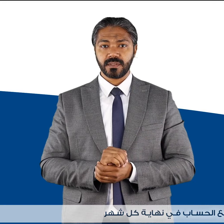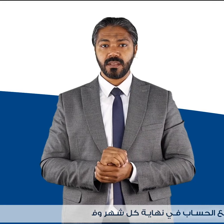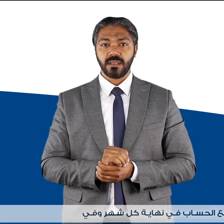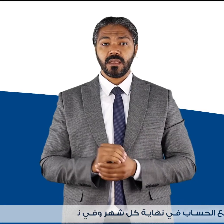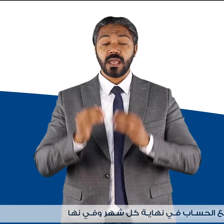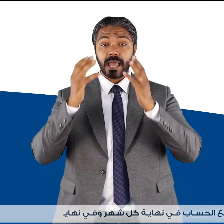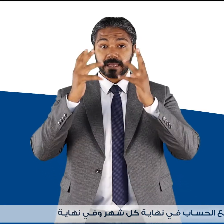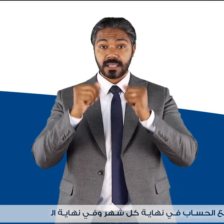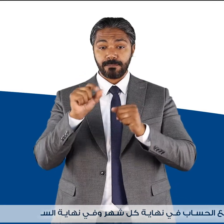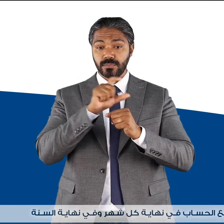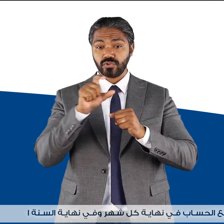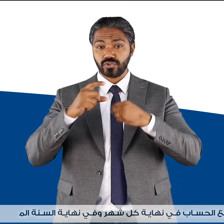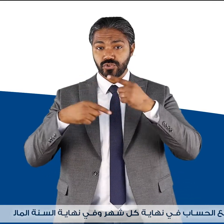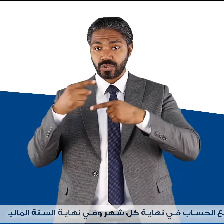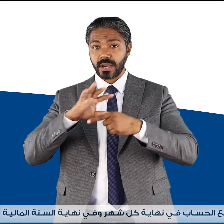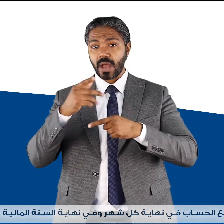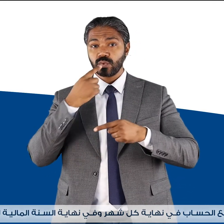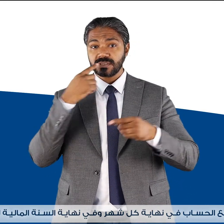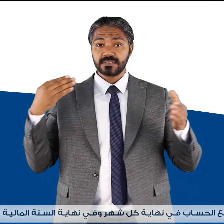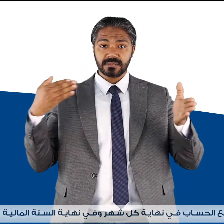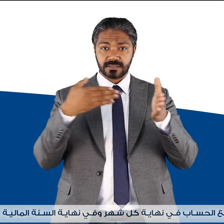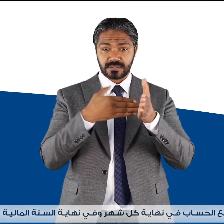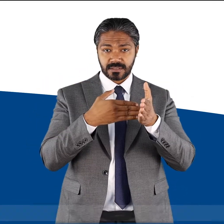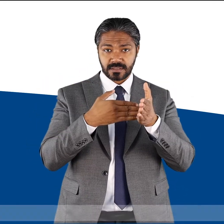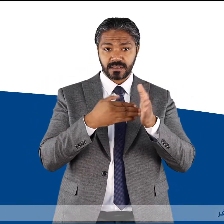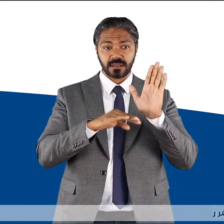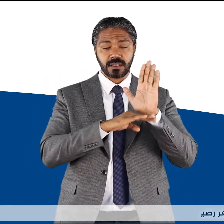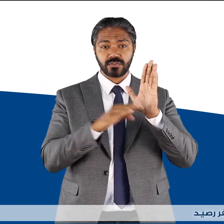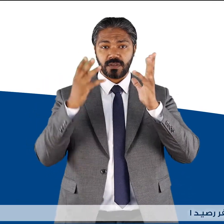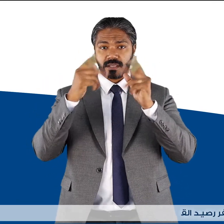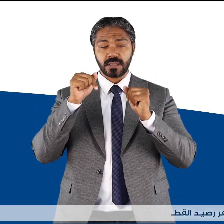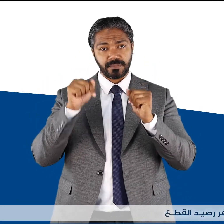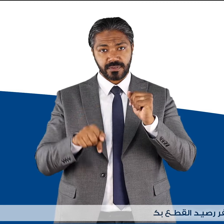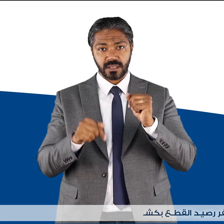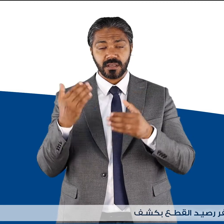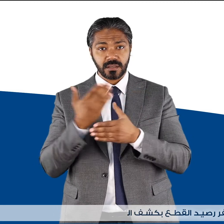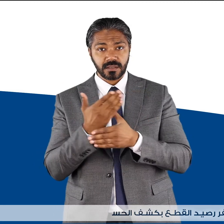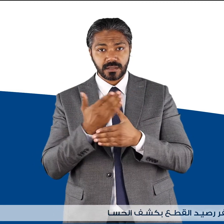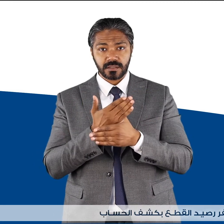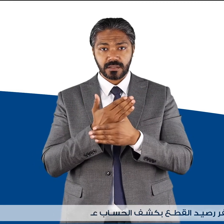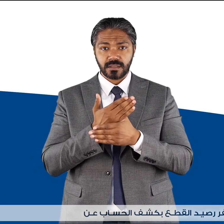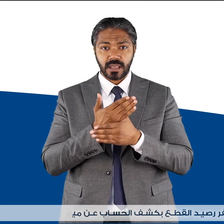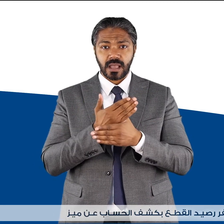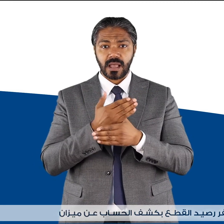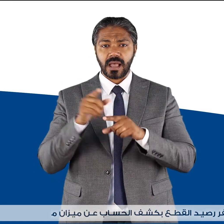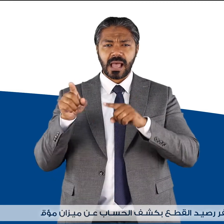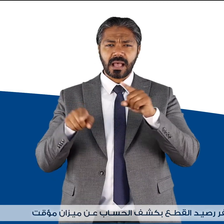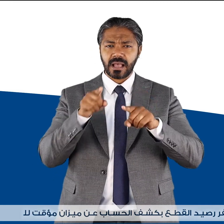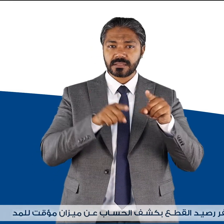كل شهر وفي نهاية السنة المالية للبنك ويسفر رصيد القطع بكشف الحساب عن ميزان مؤقت